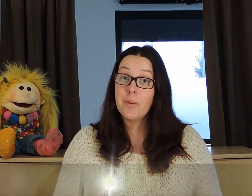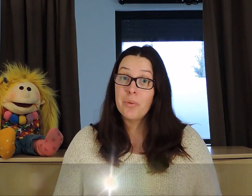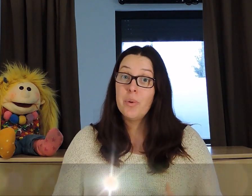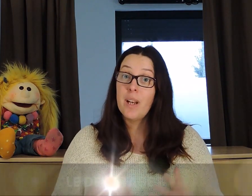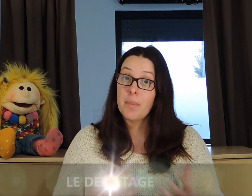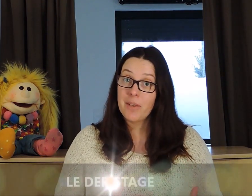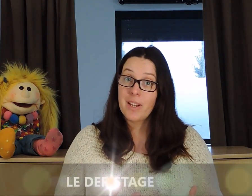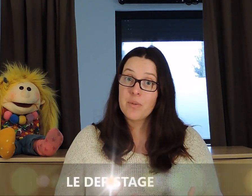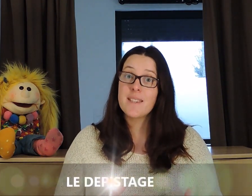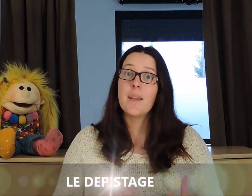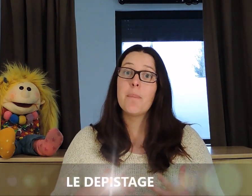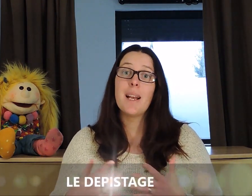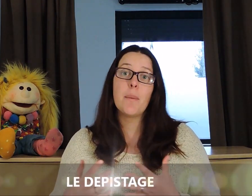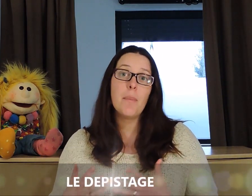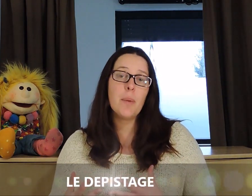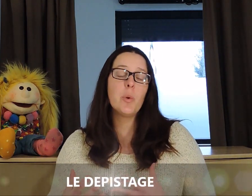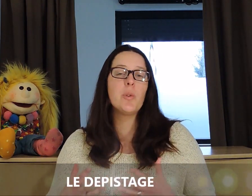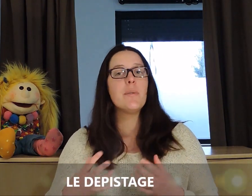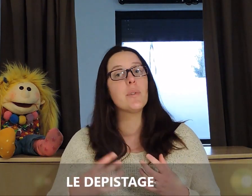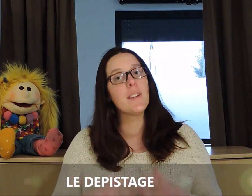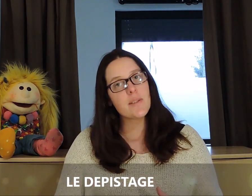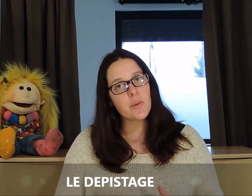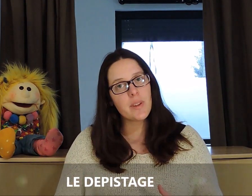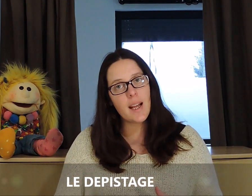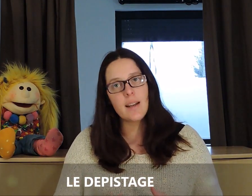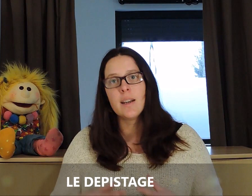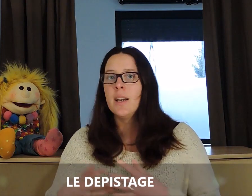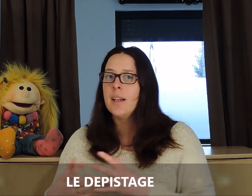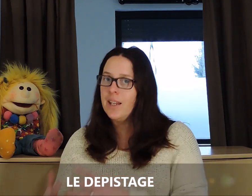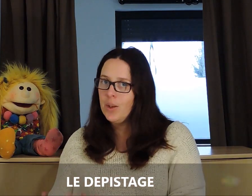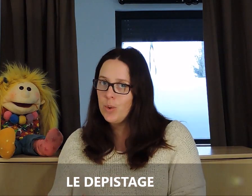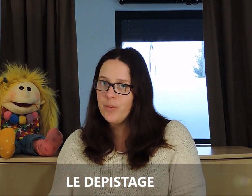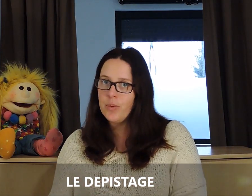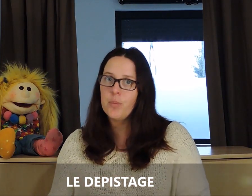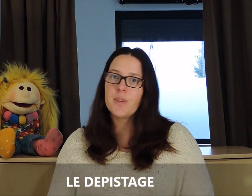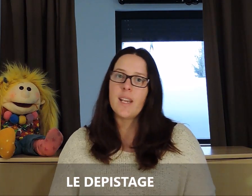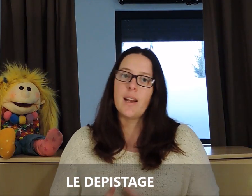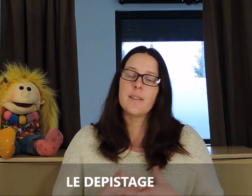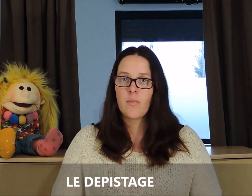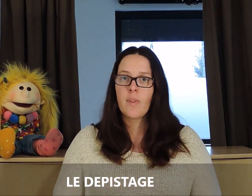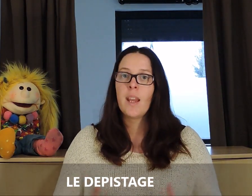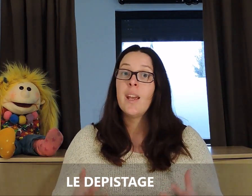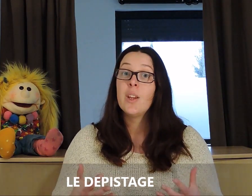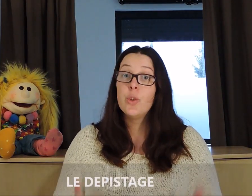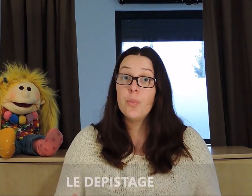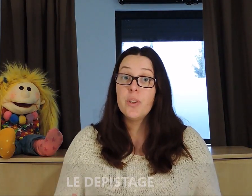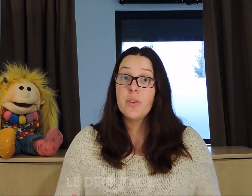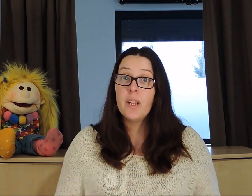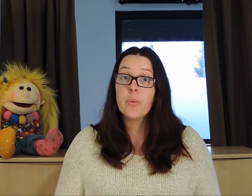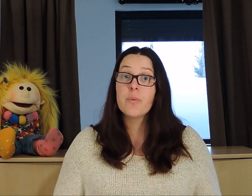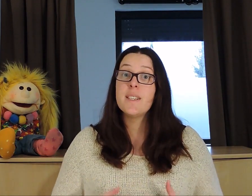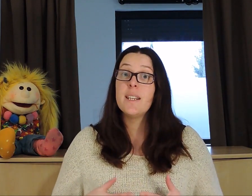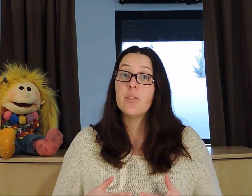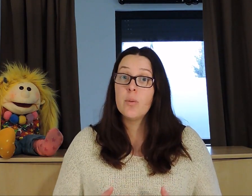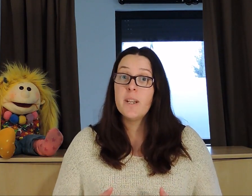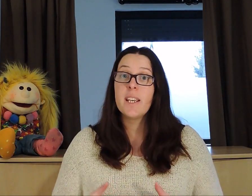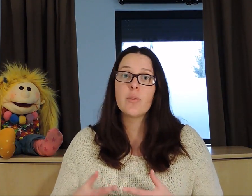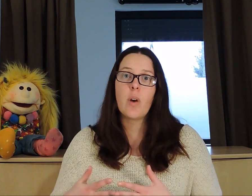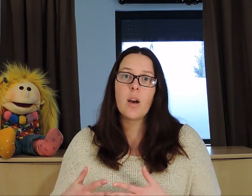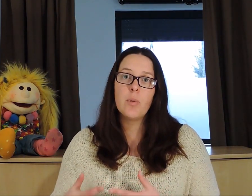l'a vu, la prévalence n'est pas la même au niveau national et au niveau mondial. Depuis 2011, est obligatoire